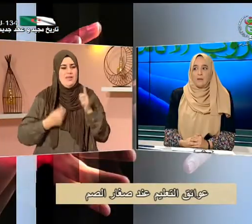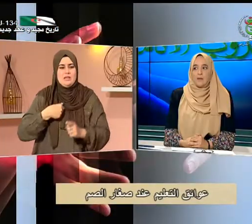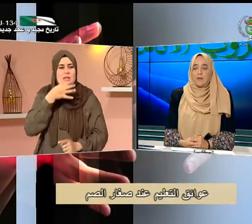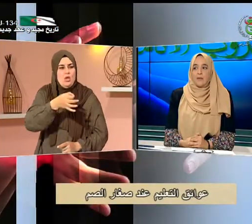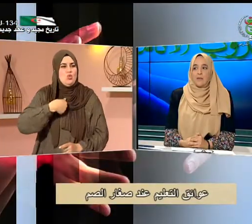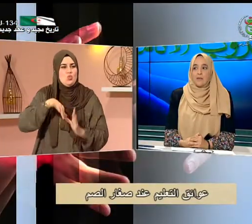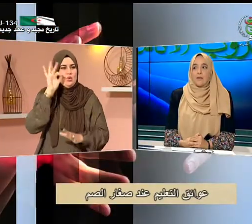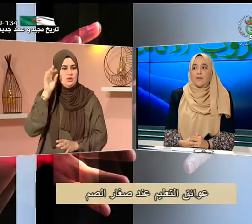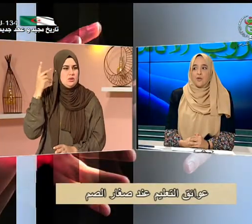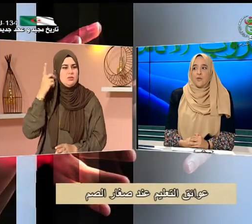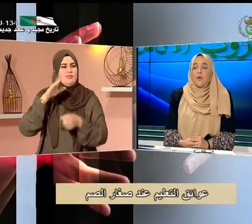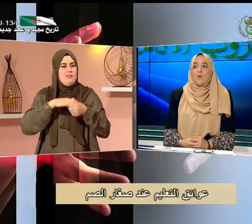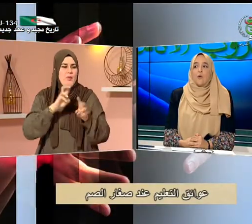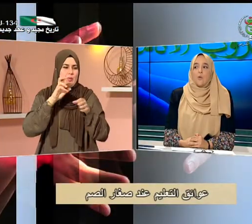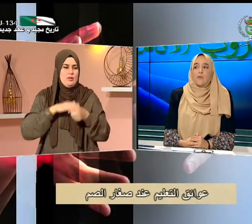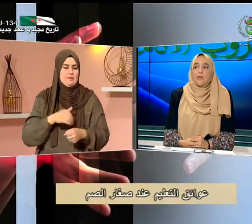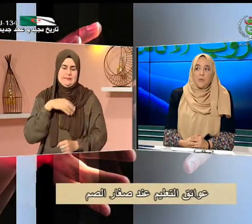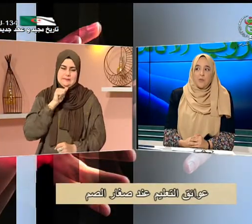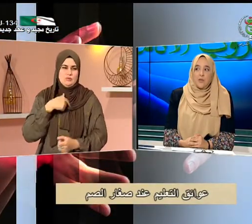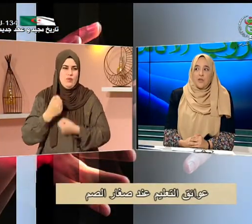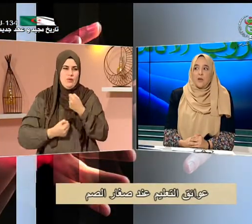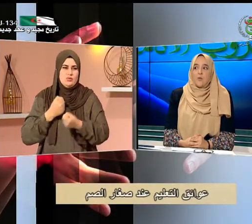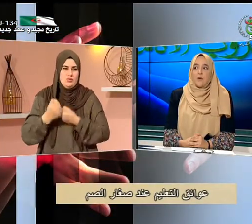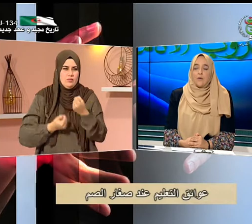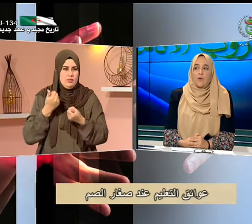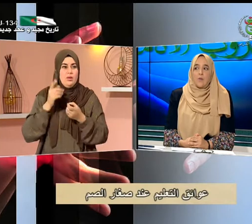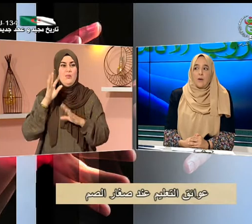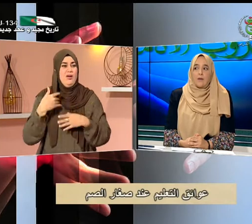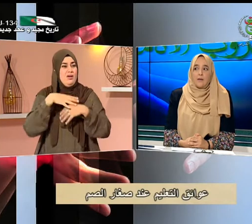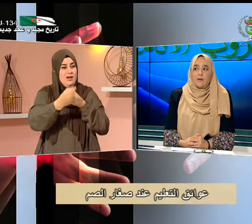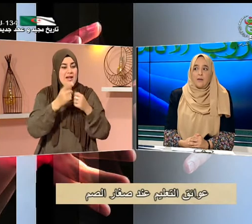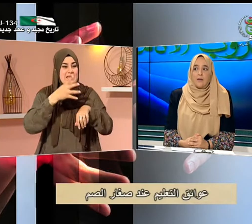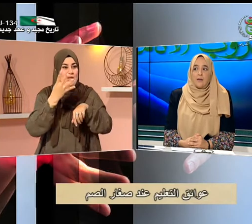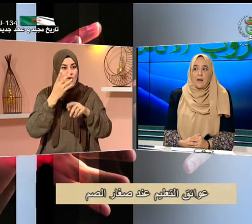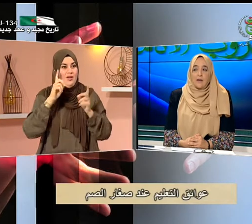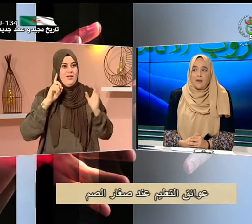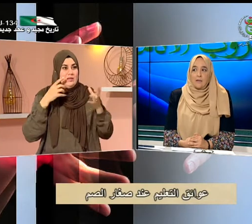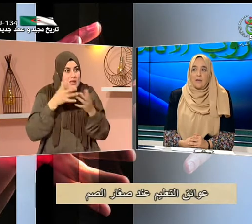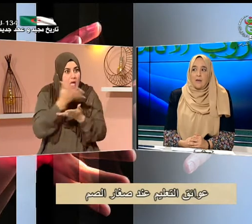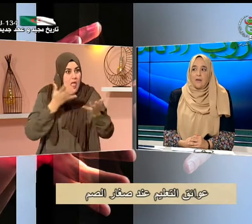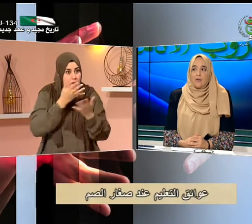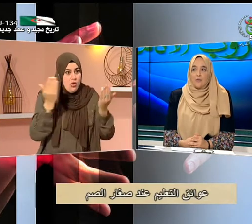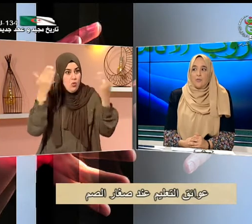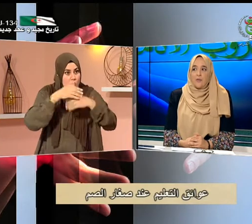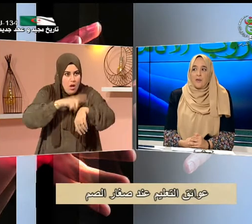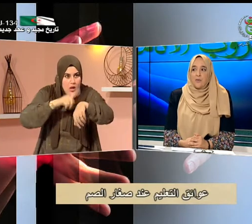مدرسة صغار الصم وهو في قسم المدمج وهو حقيقة يشعر بالكبت